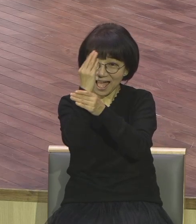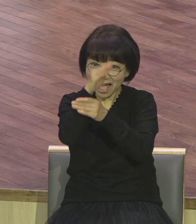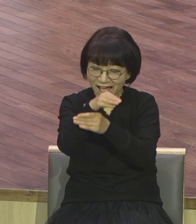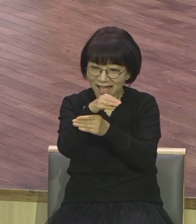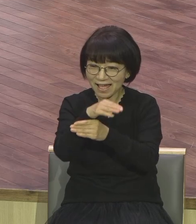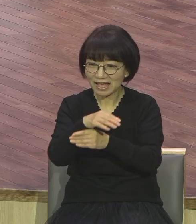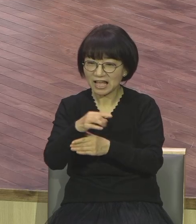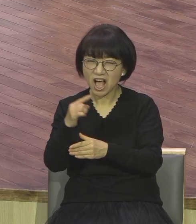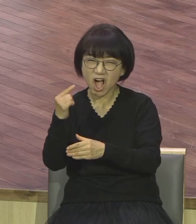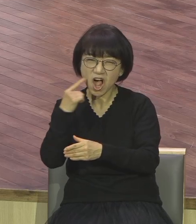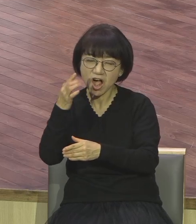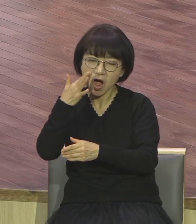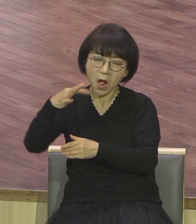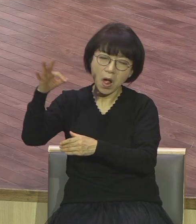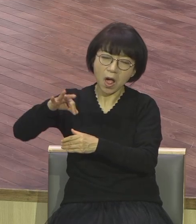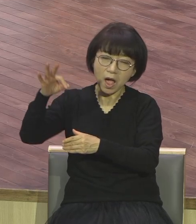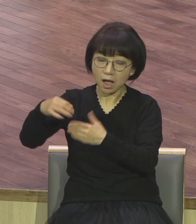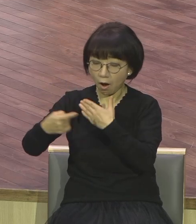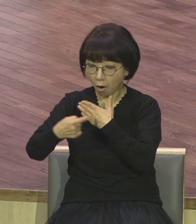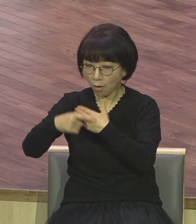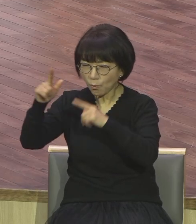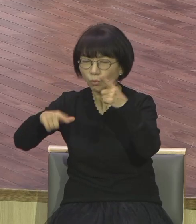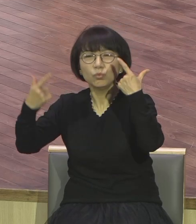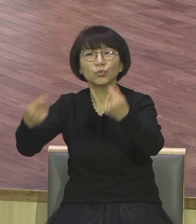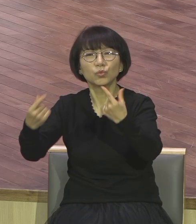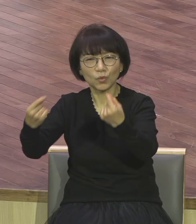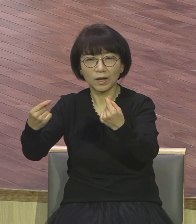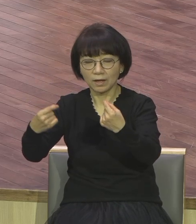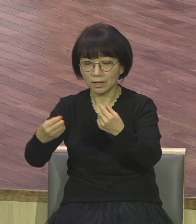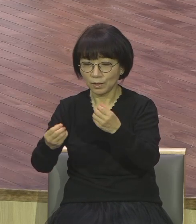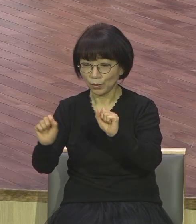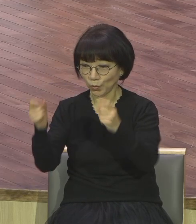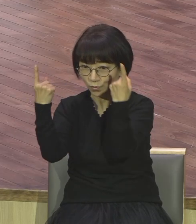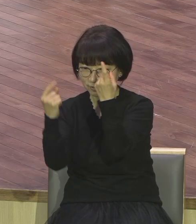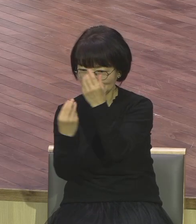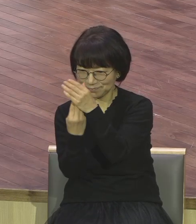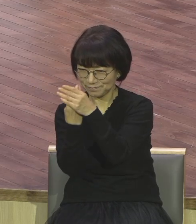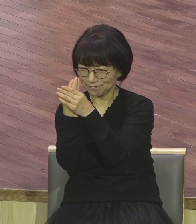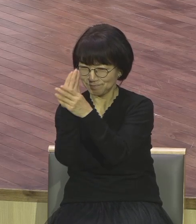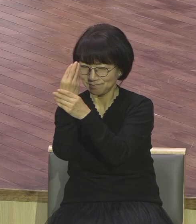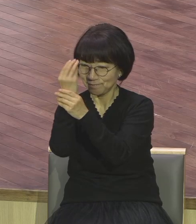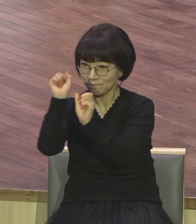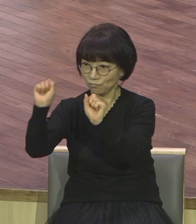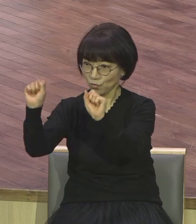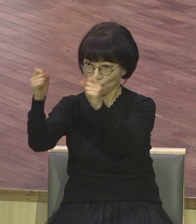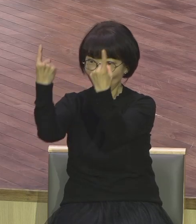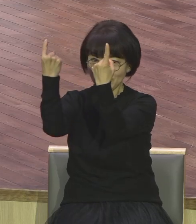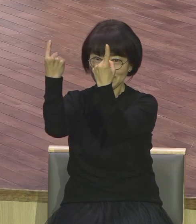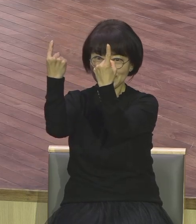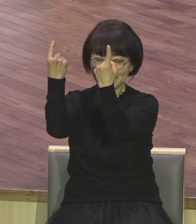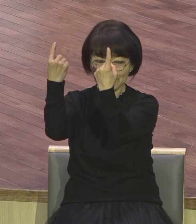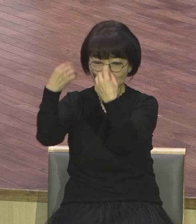이 원룸 보면 똑같이 살아났단 말이에요 뿌리들을 보면 뿌리가 거의 다 붙어있단 말이에요